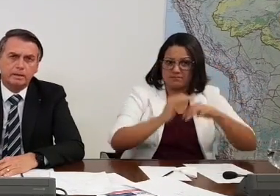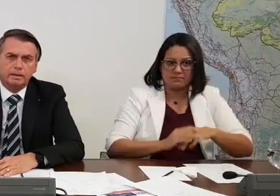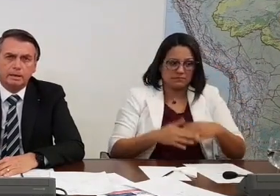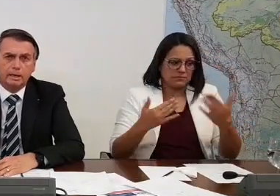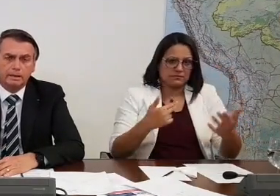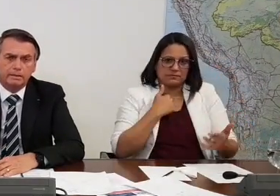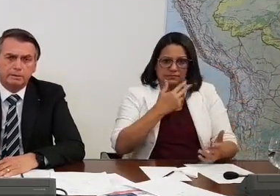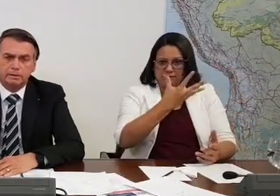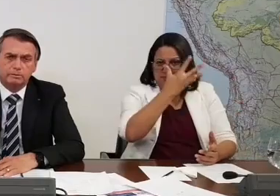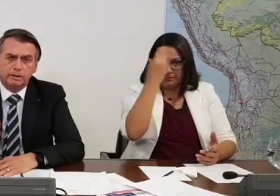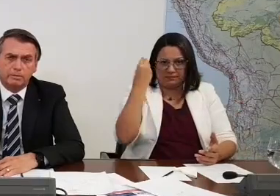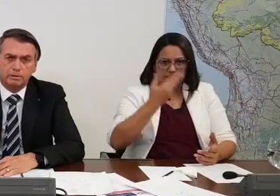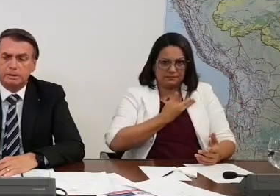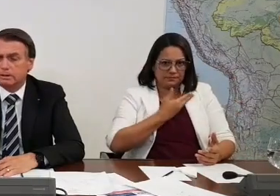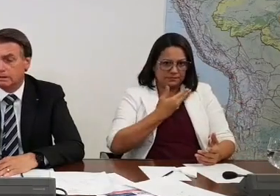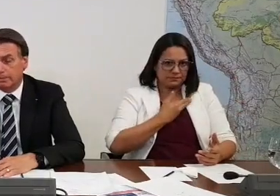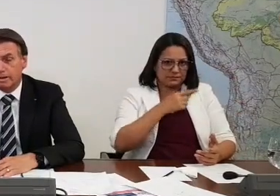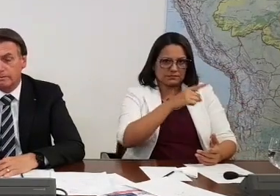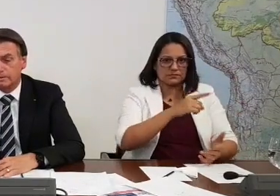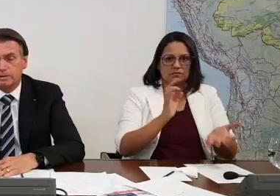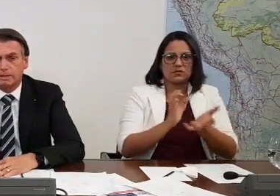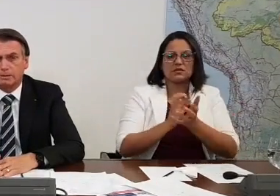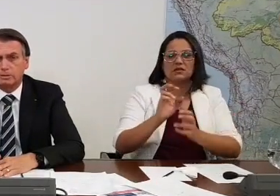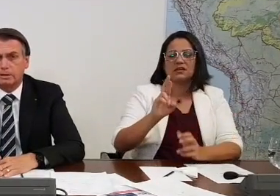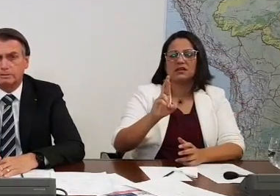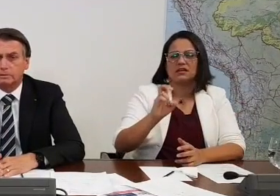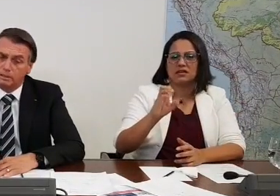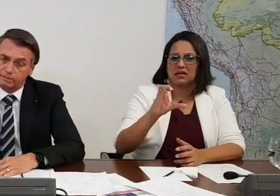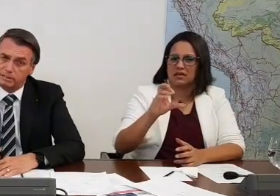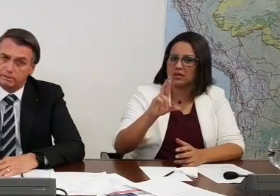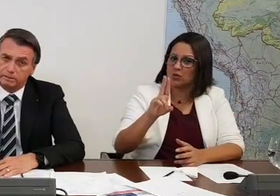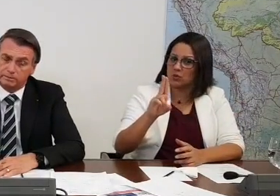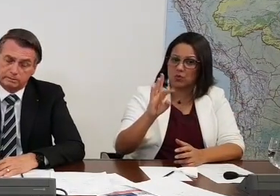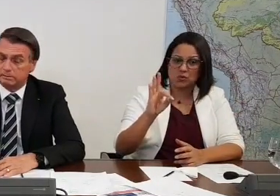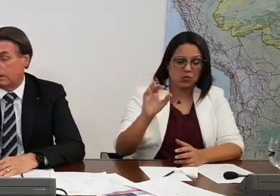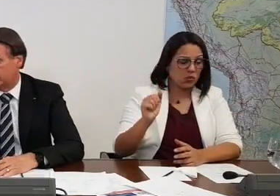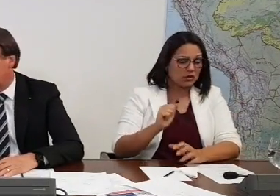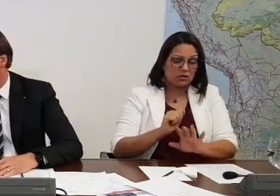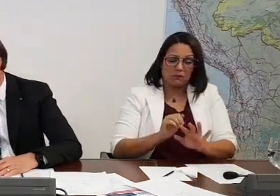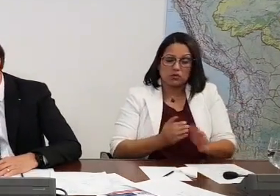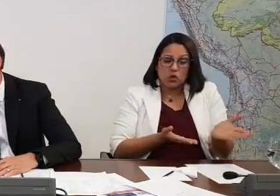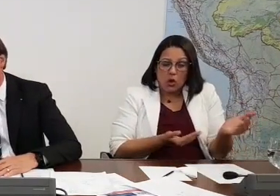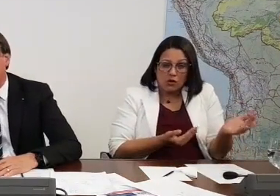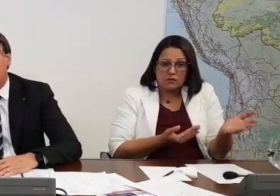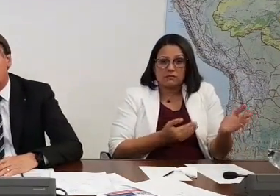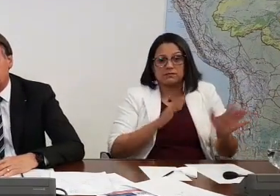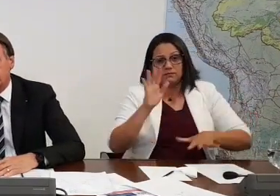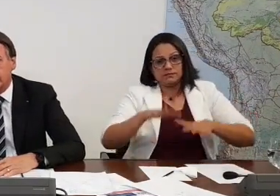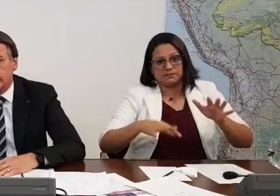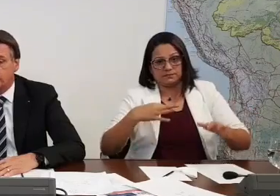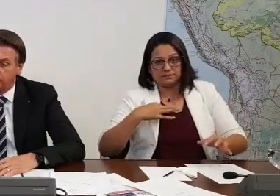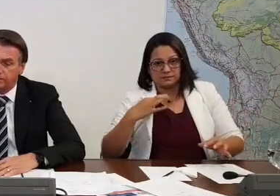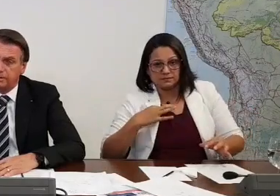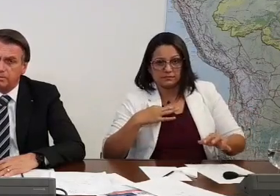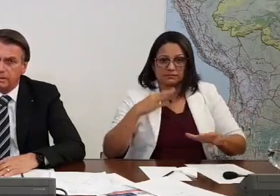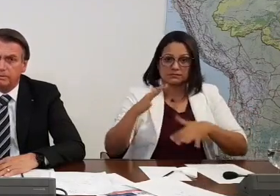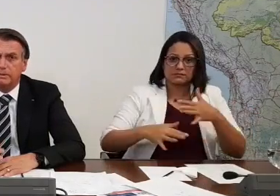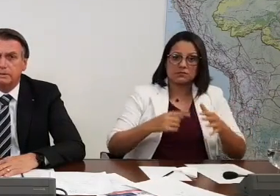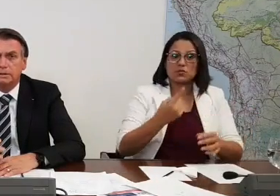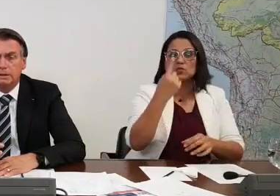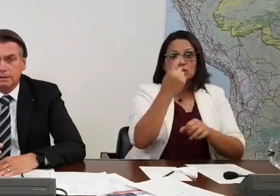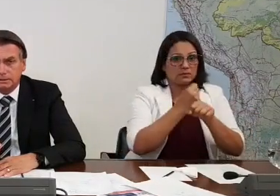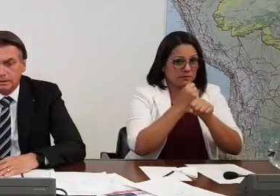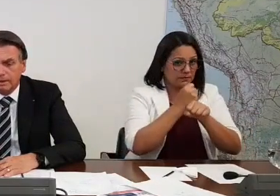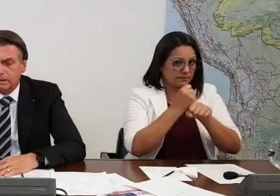estão lá ralando, né? O recruta que parece ser mental obrigatório. Às vezes ele é voluntário, às vezes ele é caçado a laça. Ele fica um